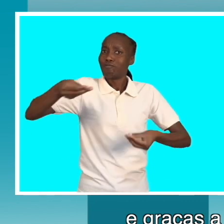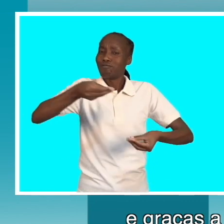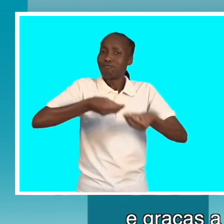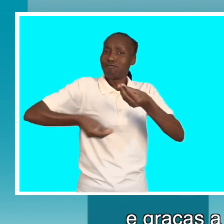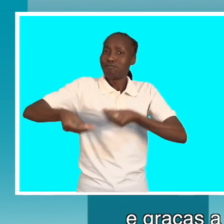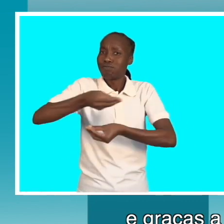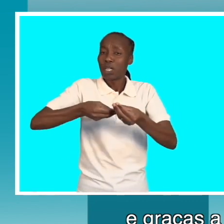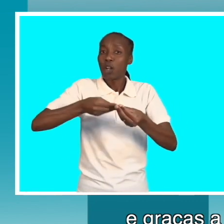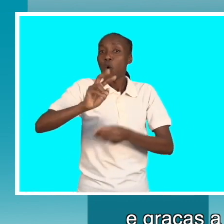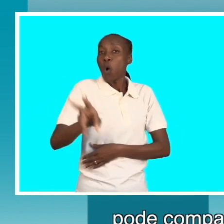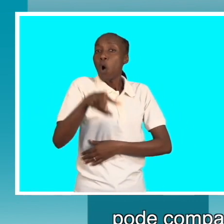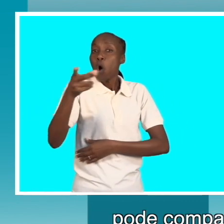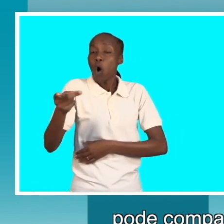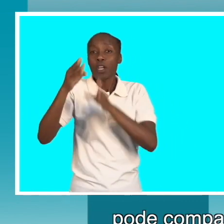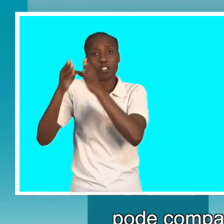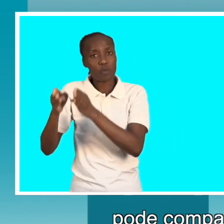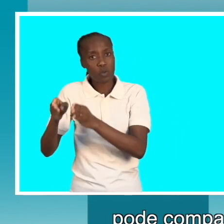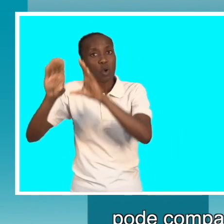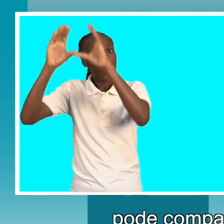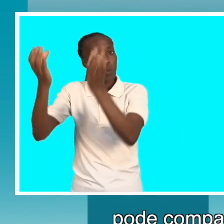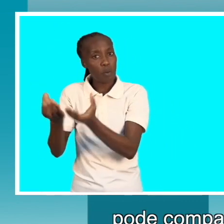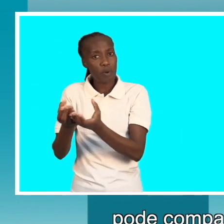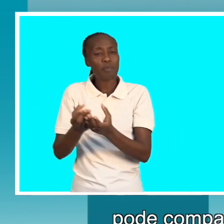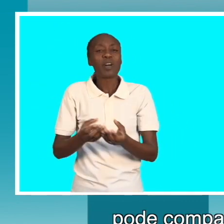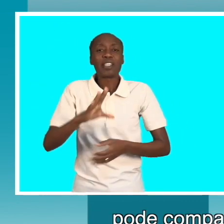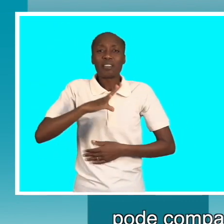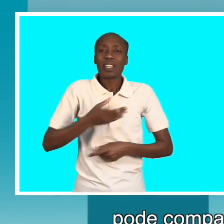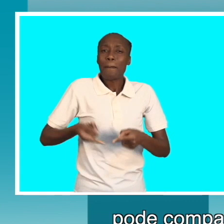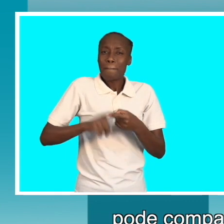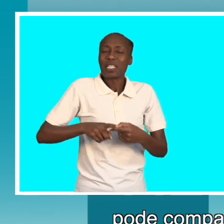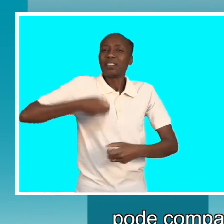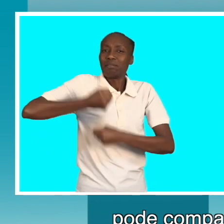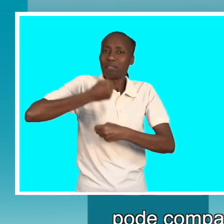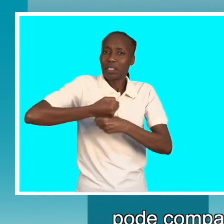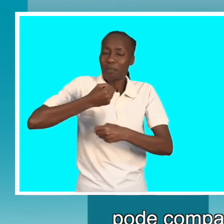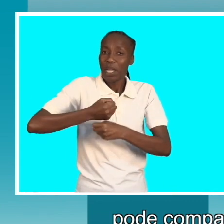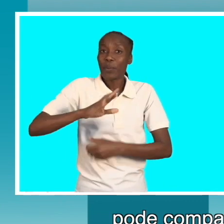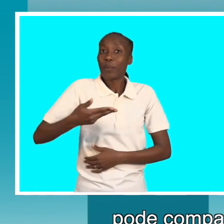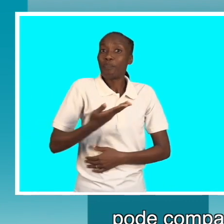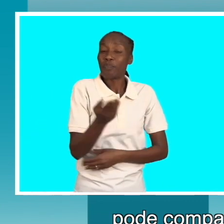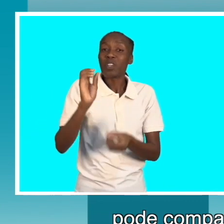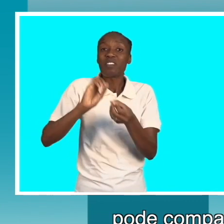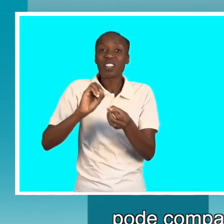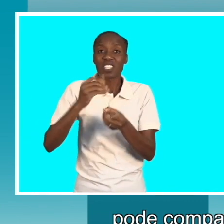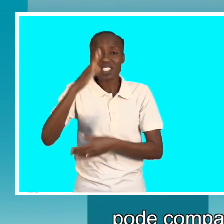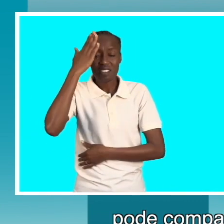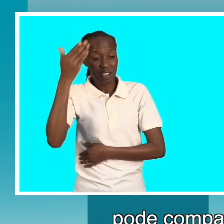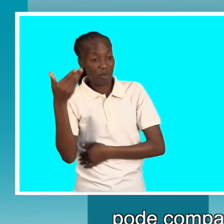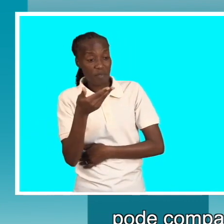e também que o Mozambique também pode compartilhar com o resto do mundo mas tem muito trabalho para fazer